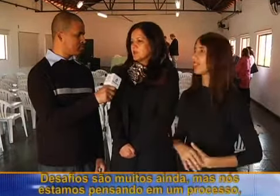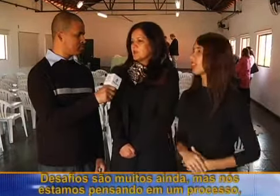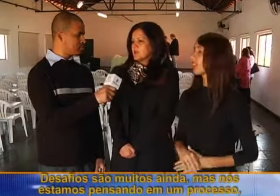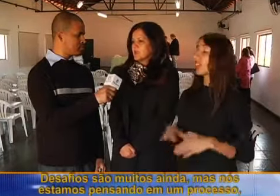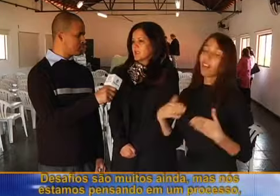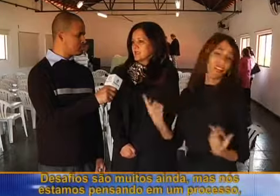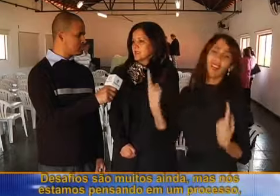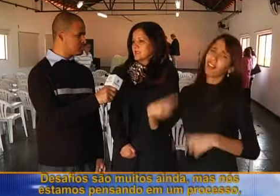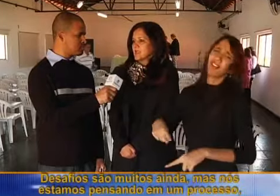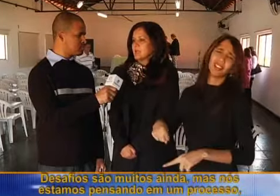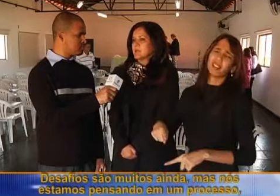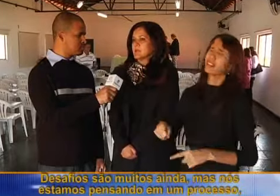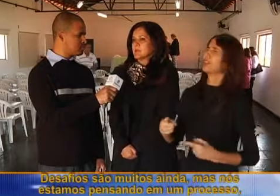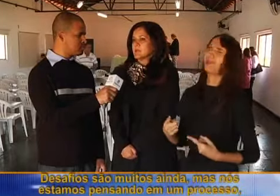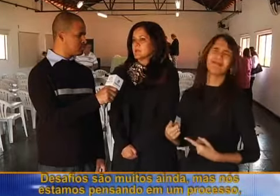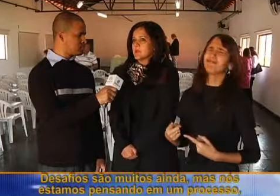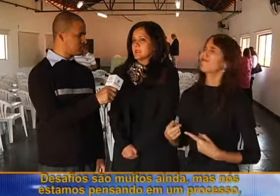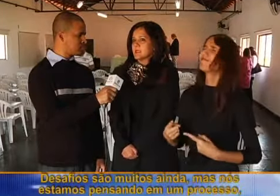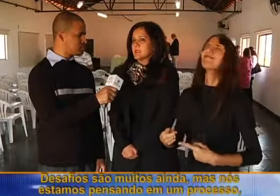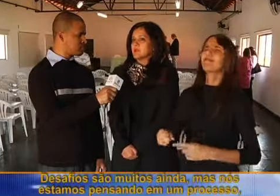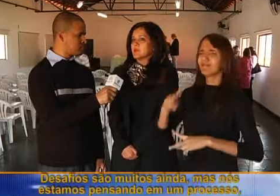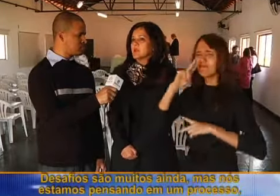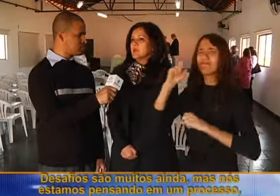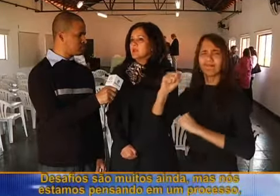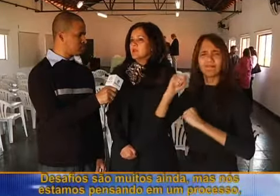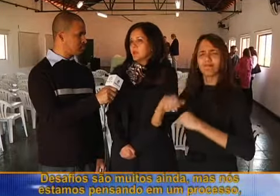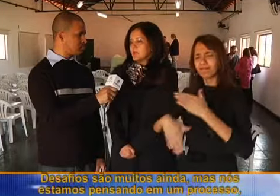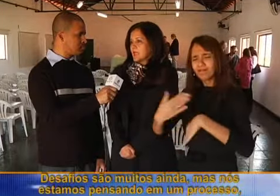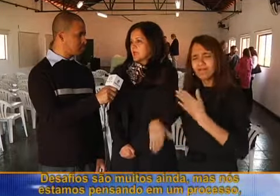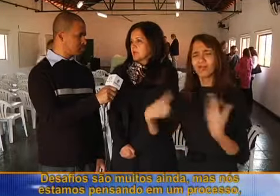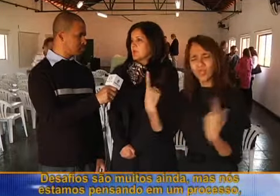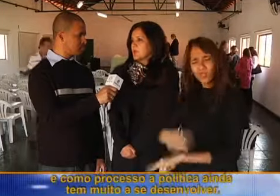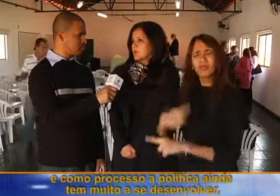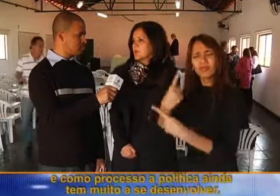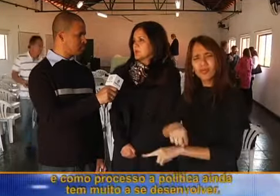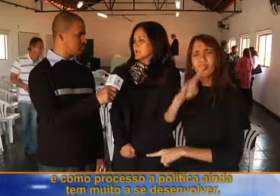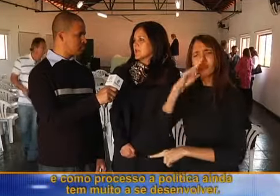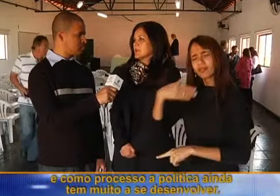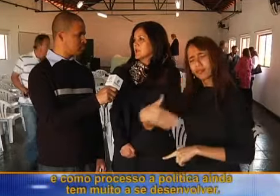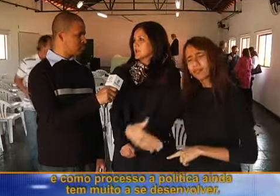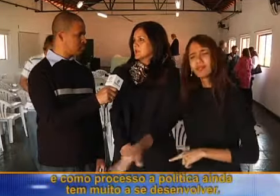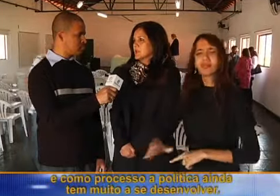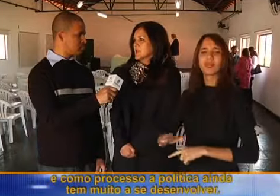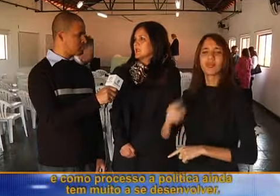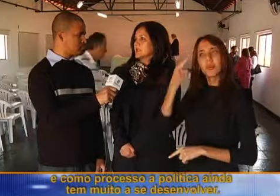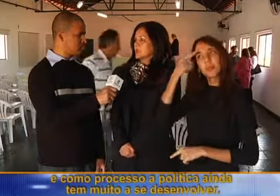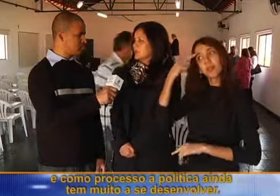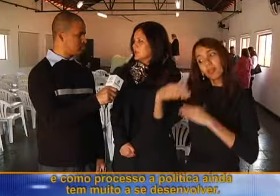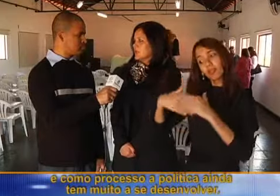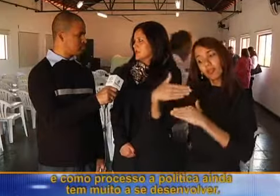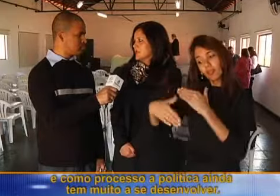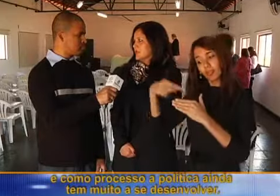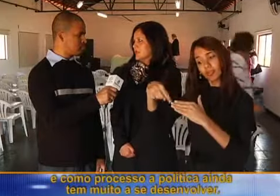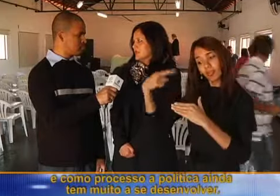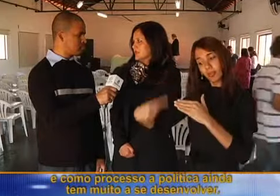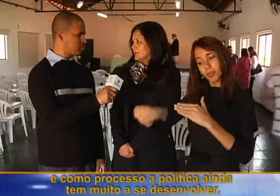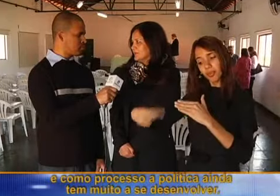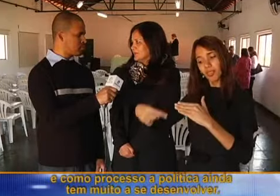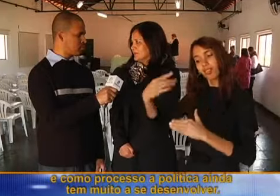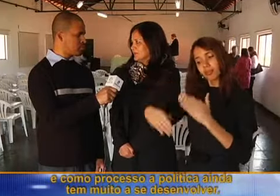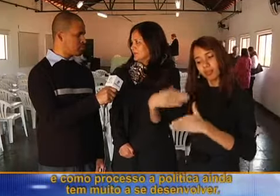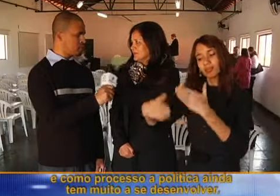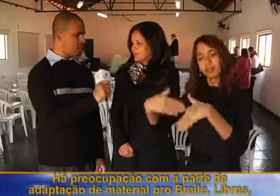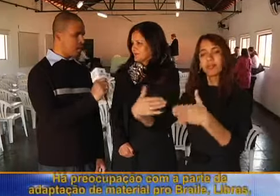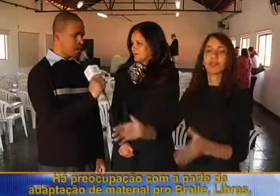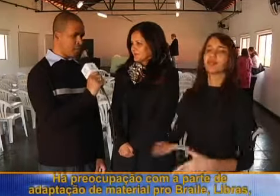Desafios são muitos ainda, né? Mas nós temos que ir pensando num processo. E como processo, a política ainda tem muito a se desenvolver.